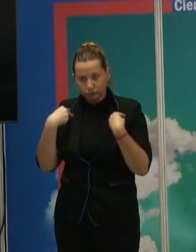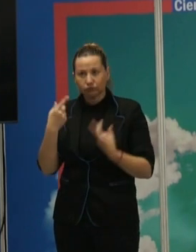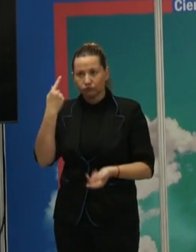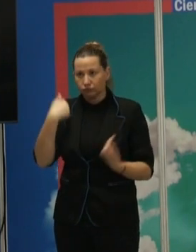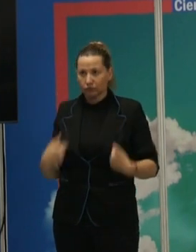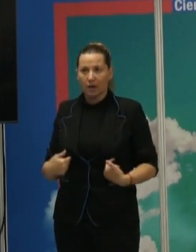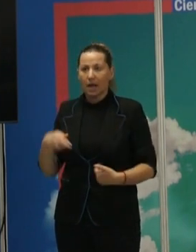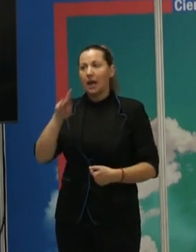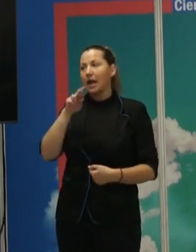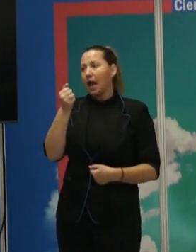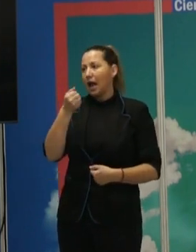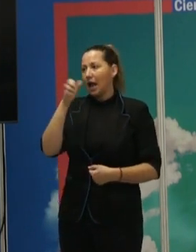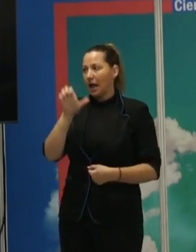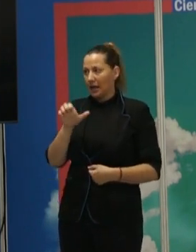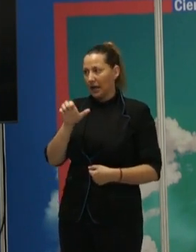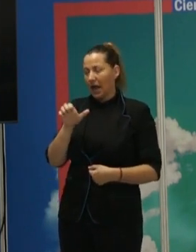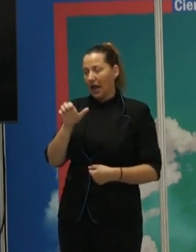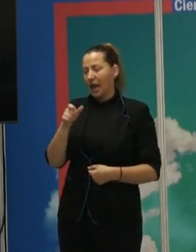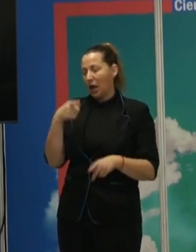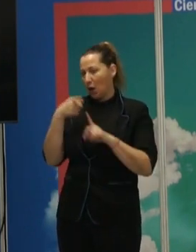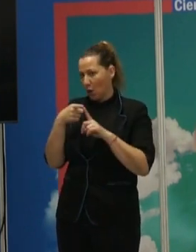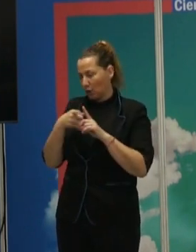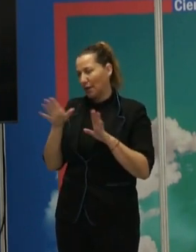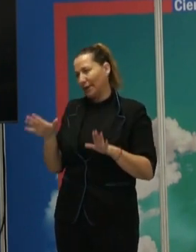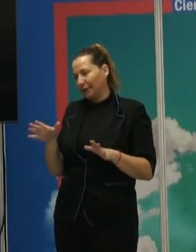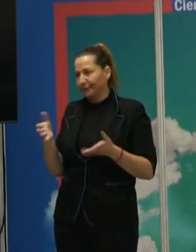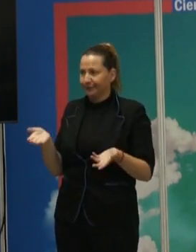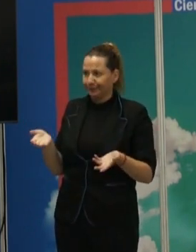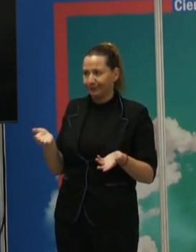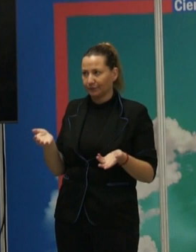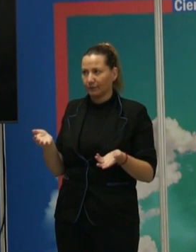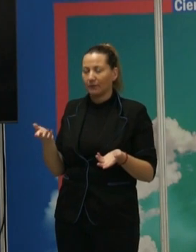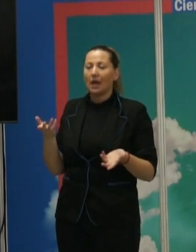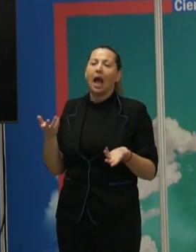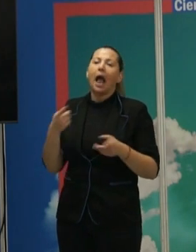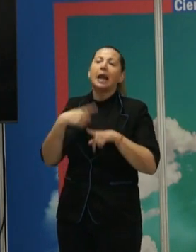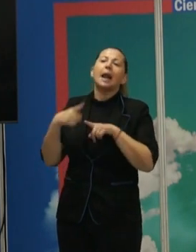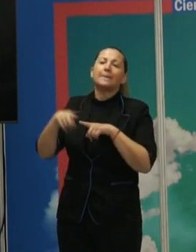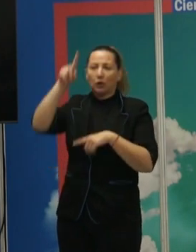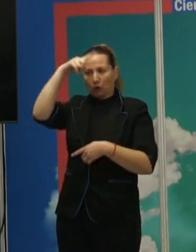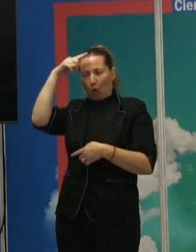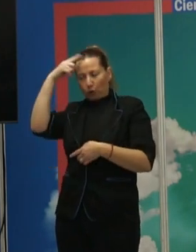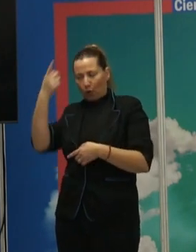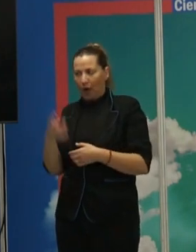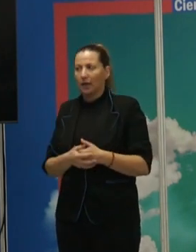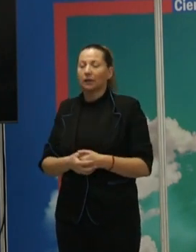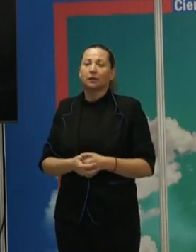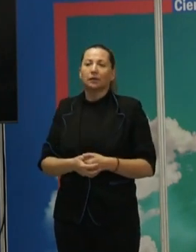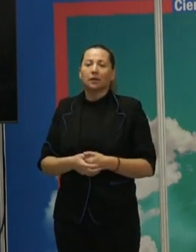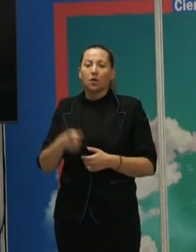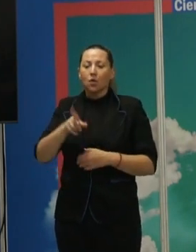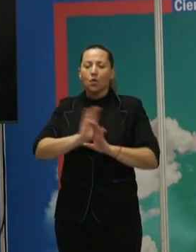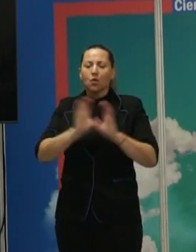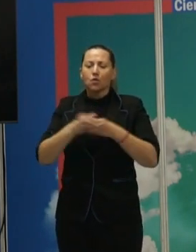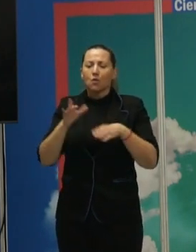Bueno, la RAE lo usa, pero el término es un poco polémico. O a los elementos culturales. Entonces, ¿qué es lo que hace que un grupo